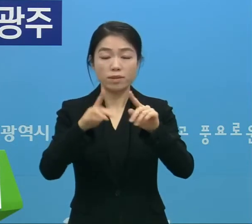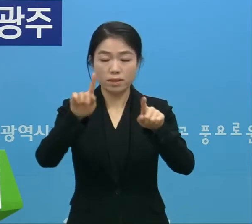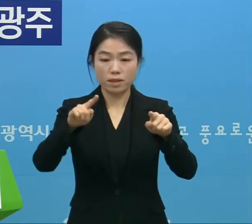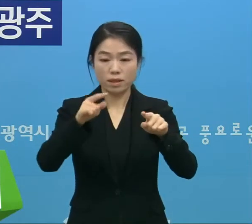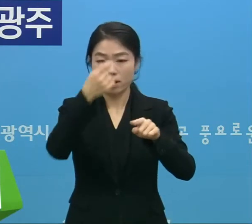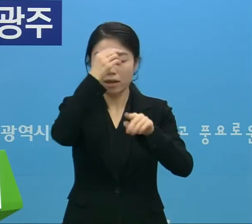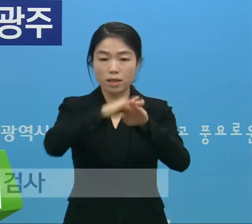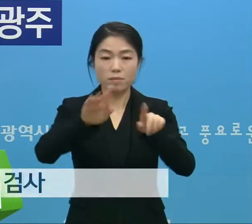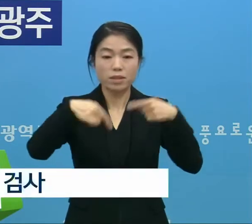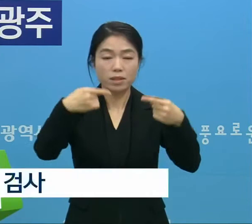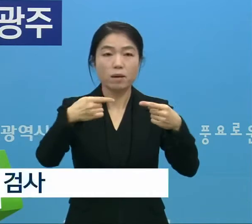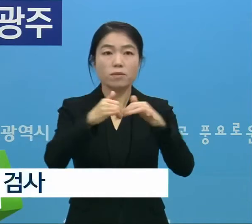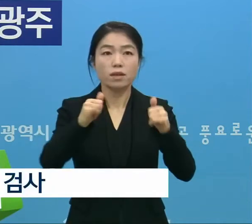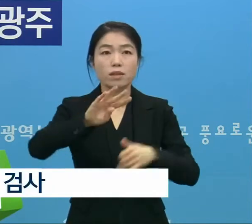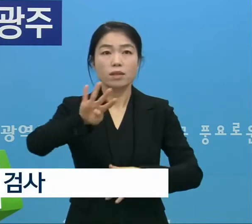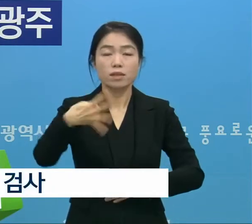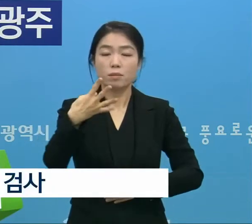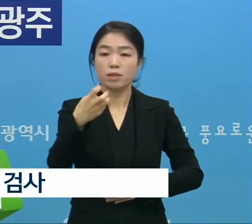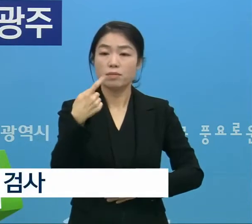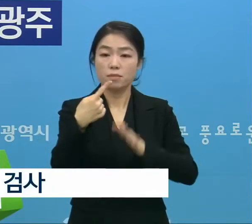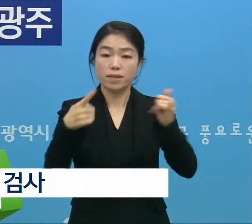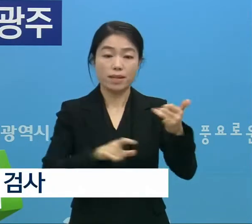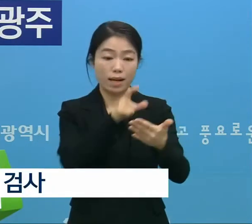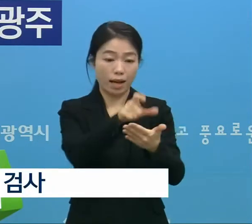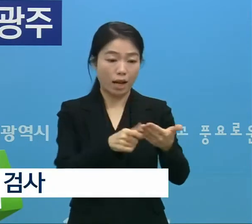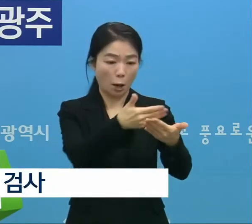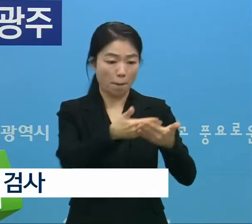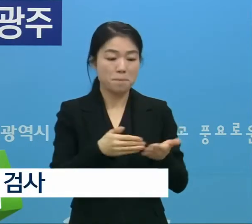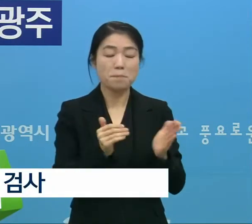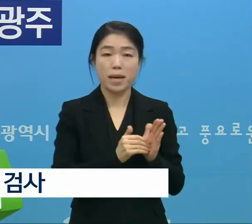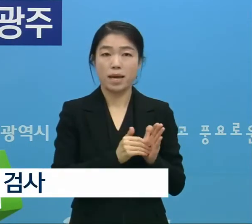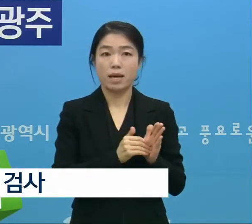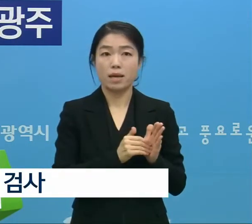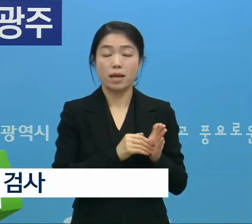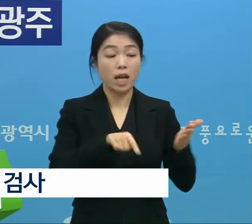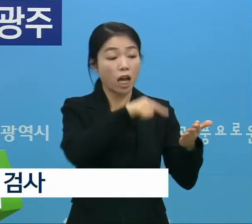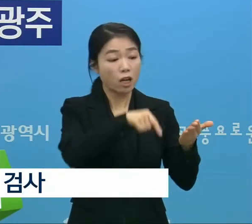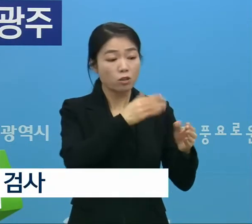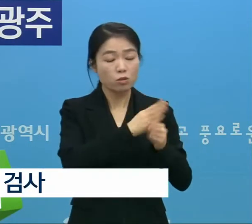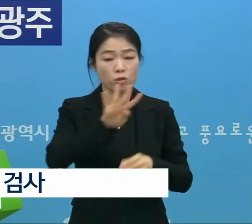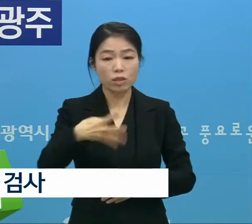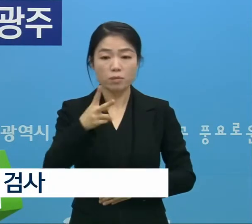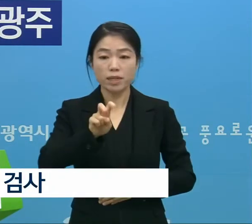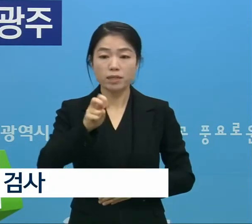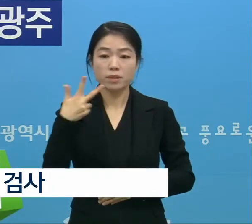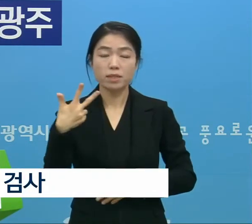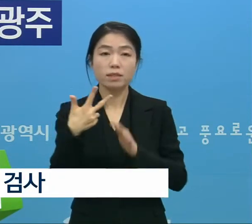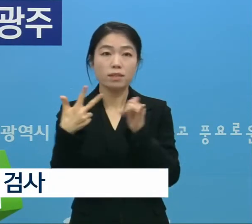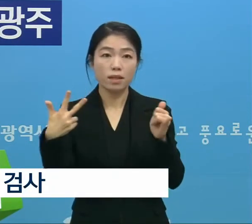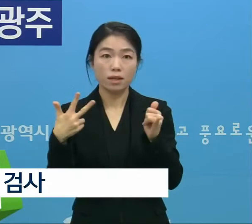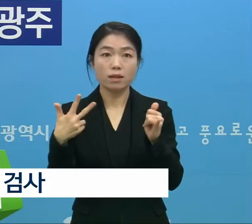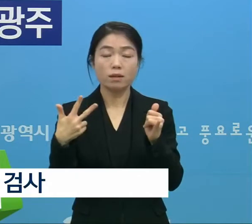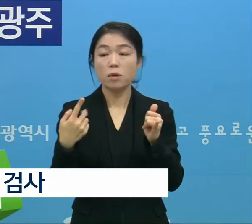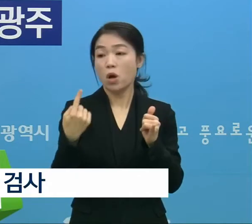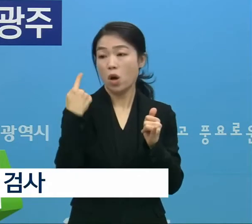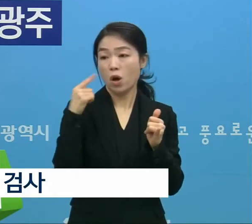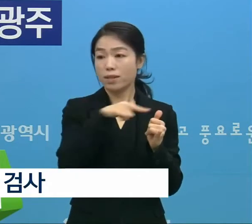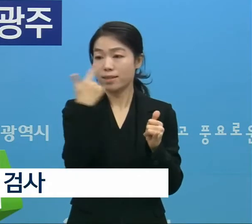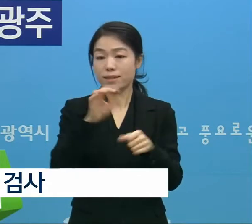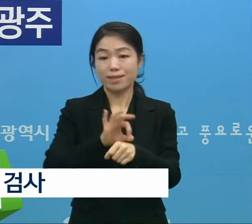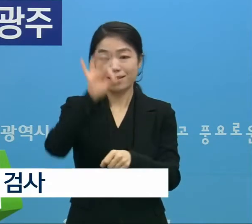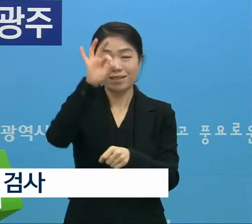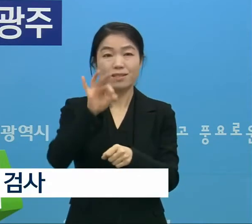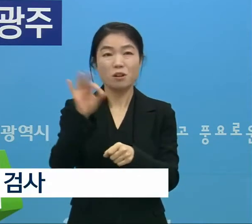참석자 431명의 명단을 제출받았고 이 중 427명이 어제 저녁